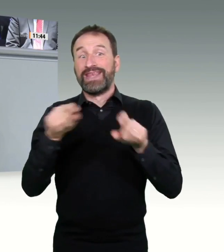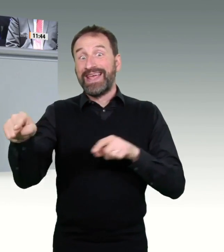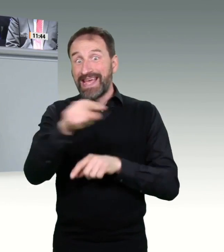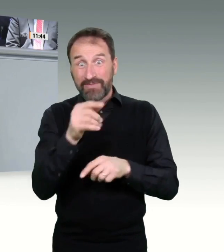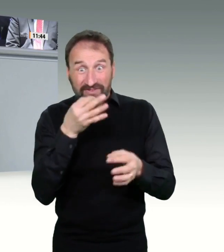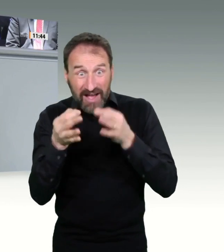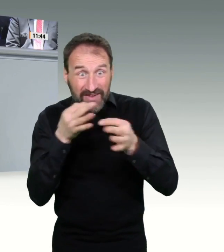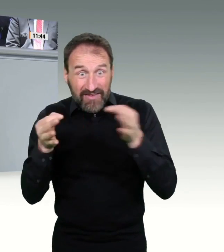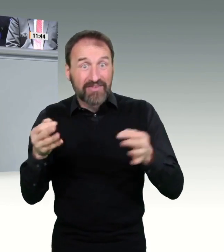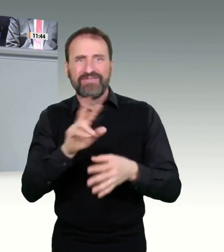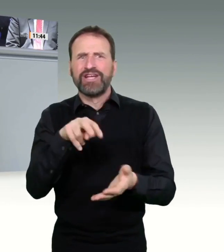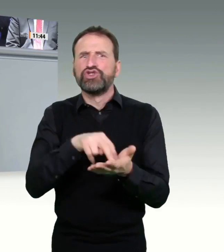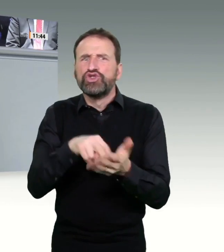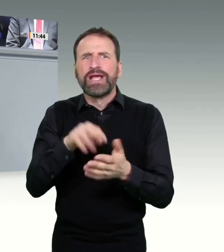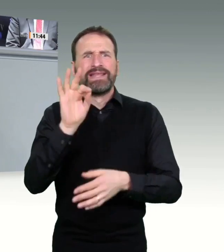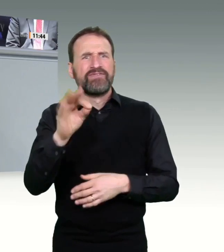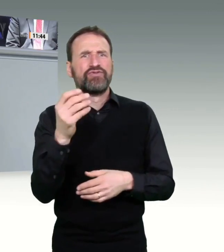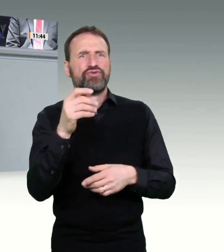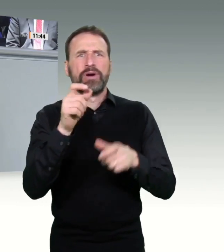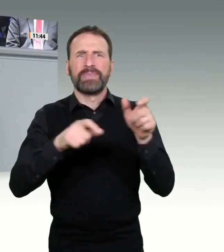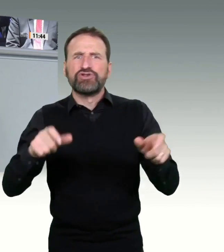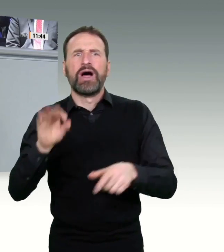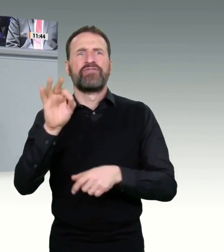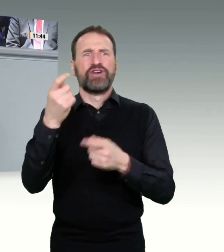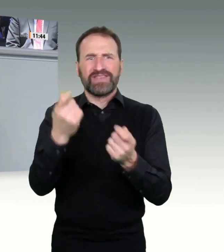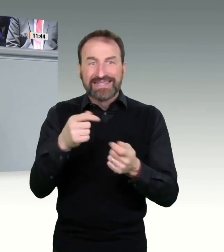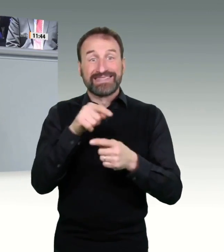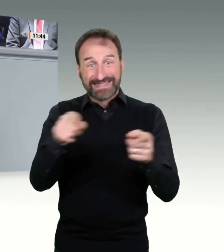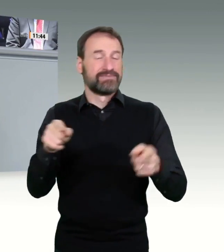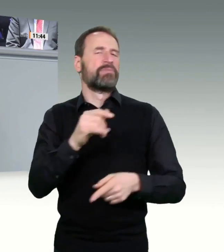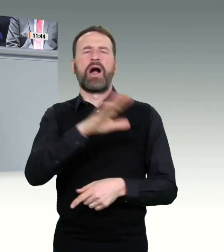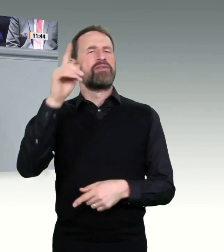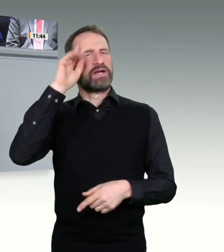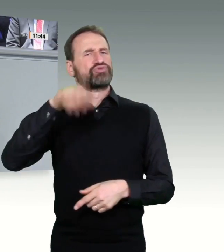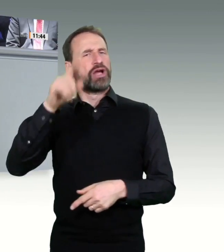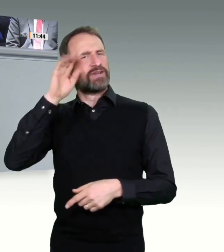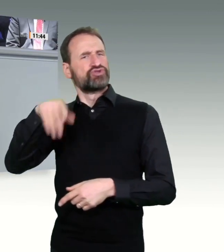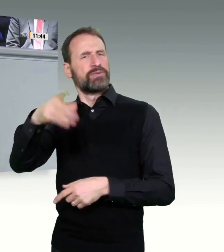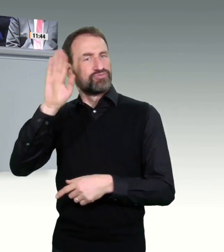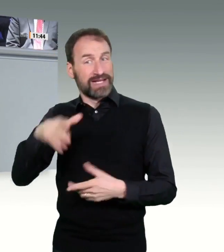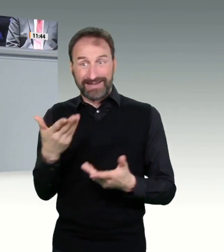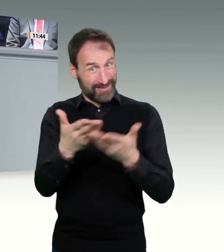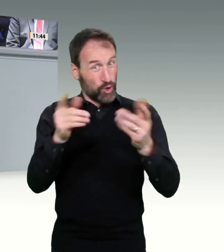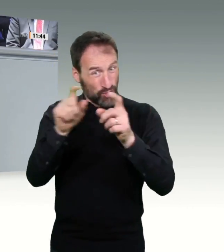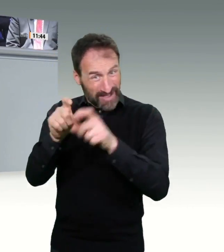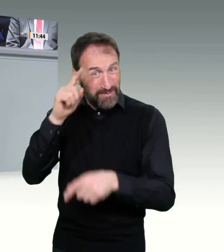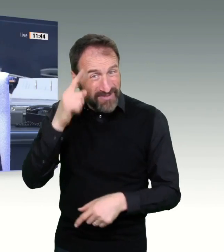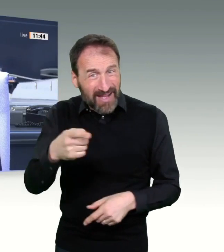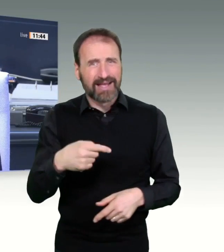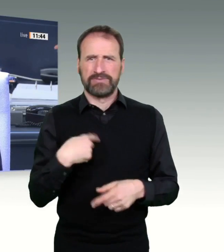Zukunftsthema. Vielen Dank. Vielen Dank, Emi Zollner. Damit schließe ich die Aussprache. Interfraktionell wird Überweisung der Vorlage